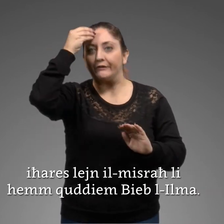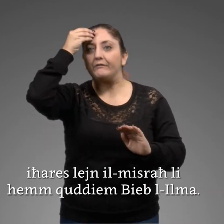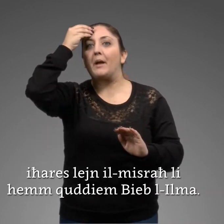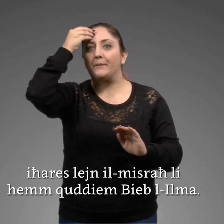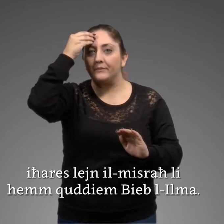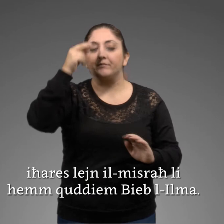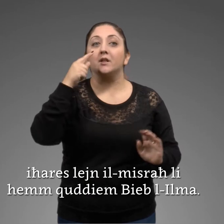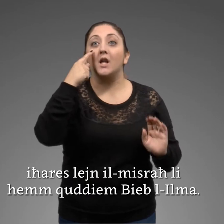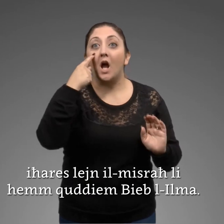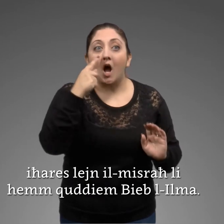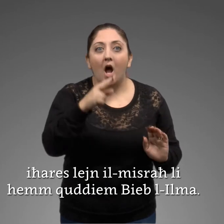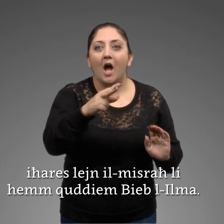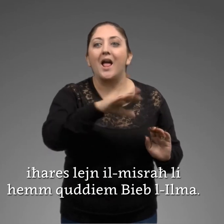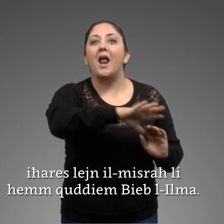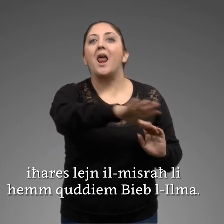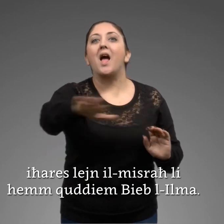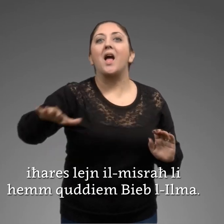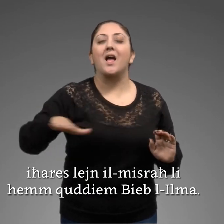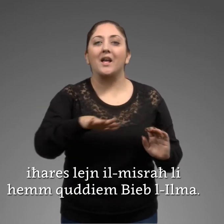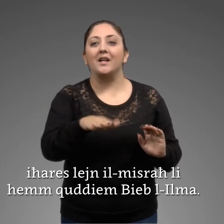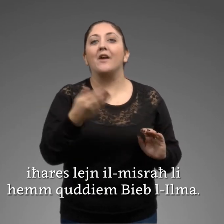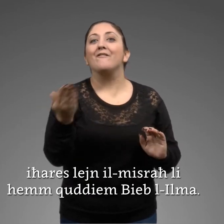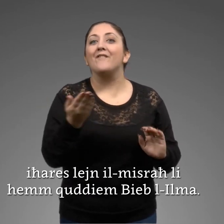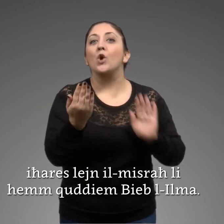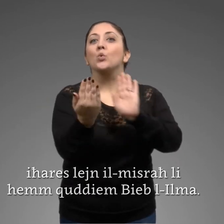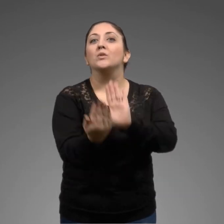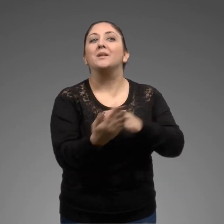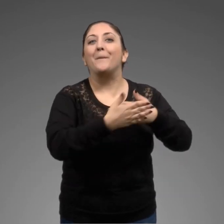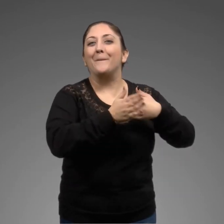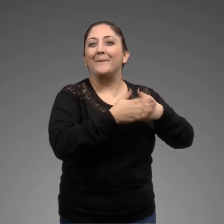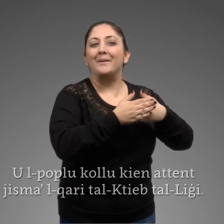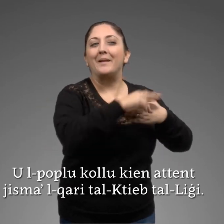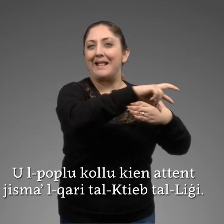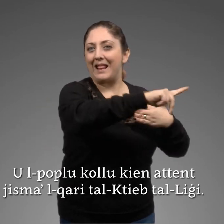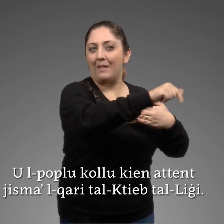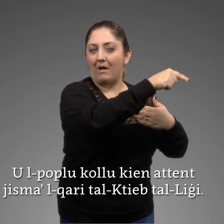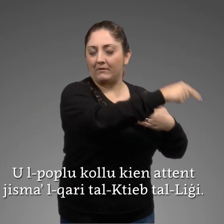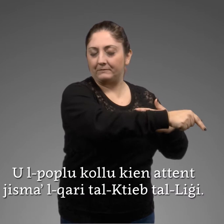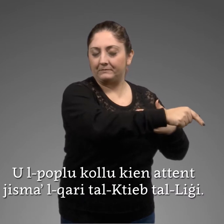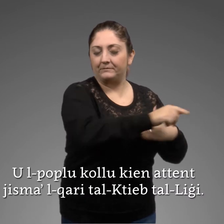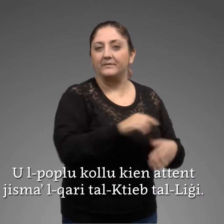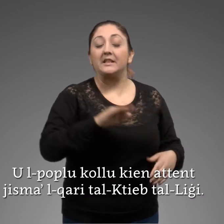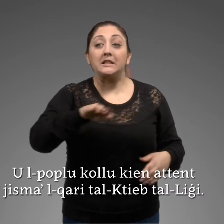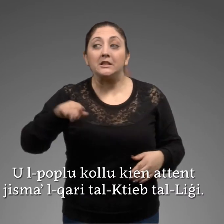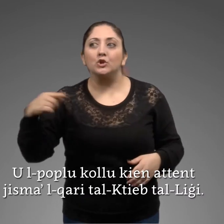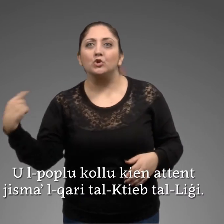lejn il-misraħ li jem uddem biblilma u l-poplu kollu kien attent